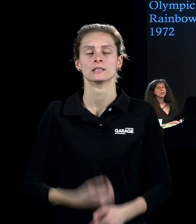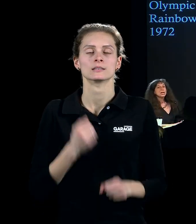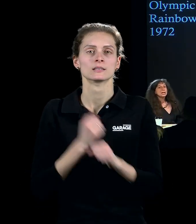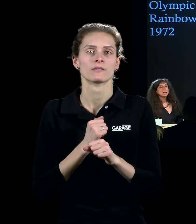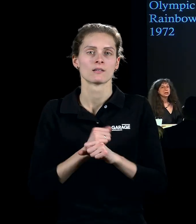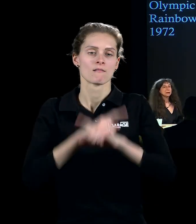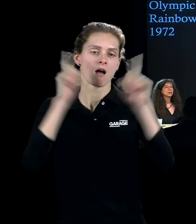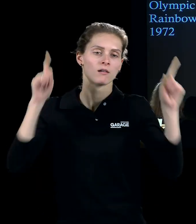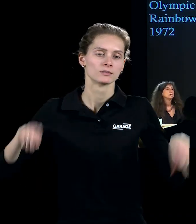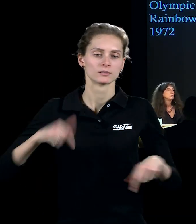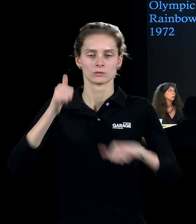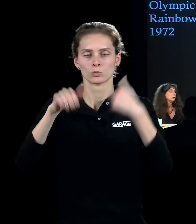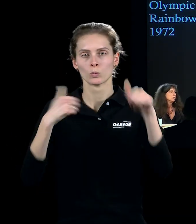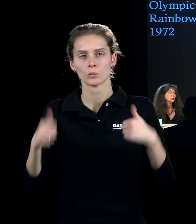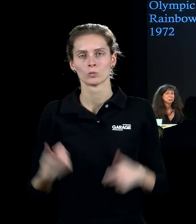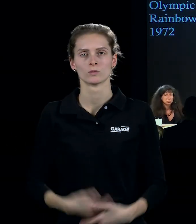скульптуры.